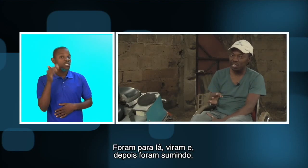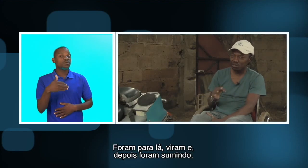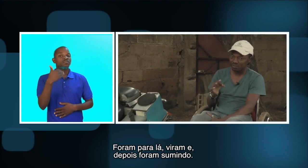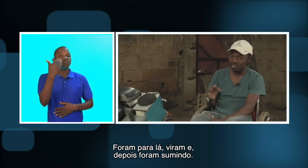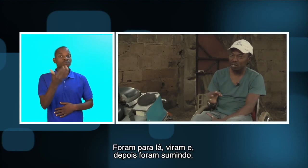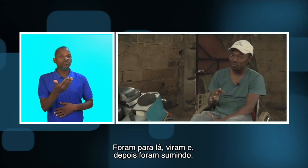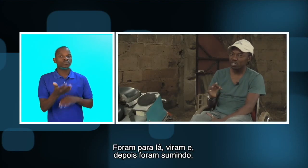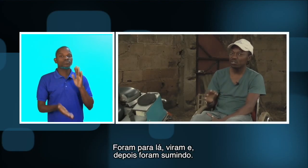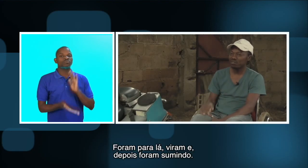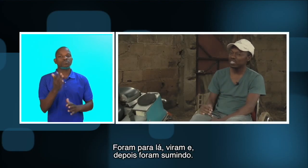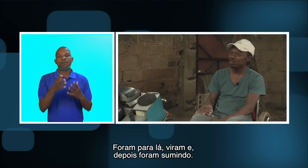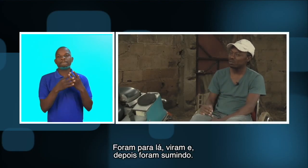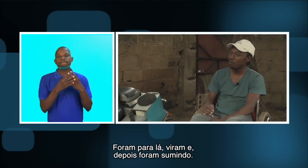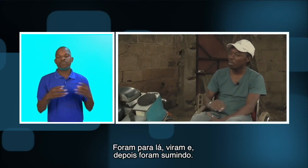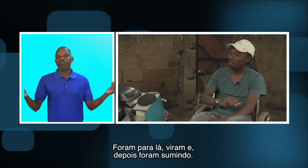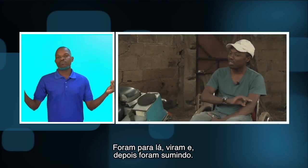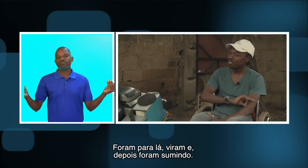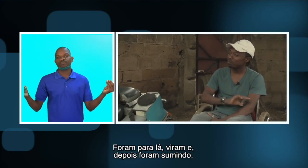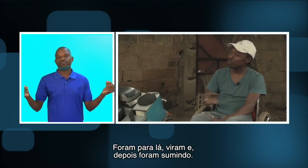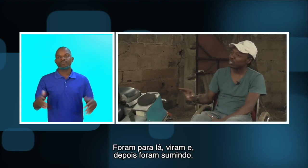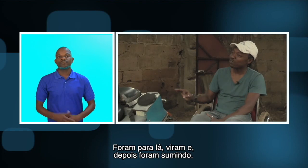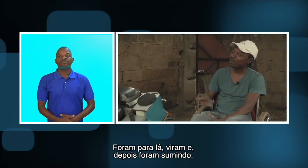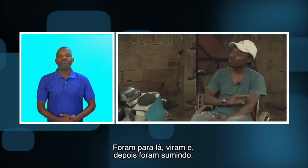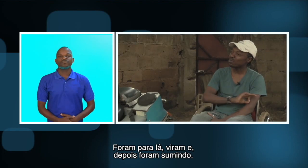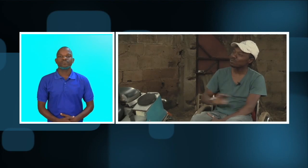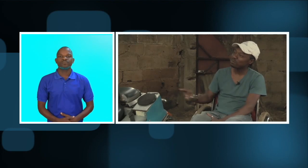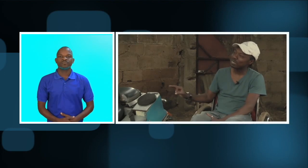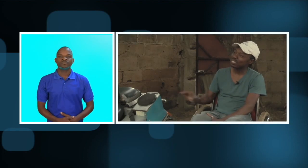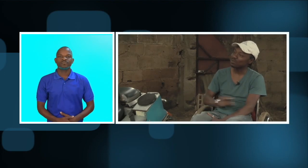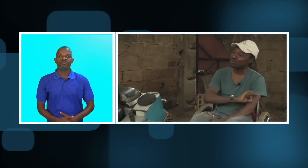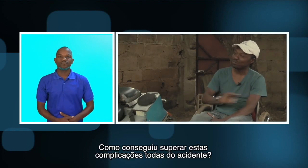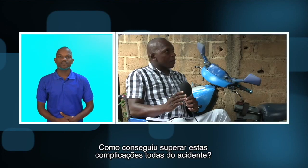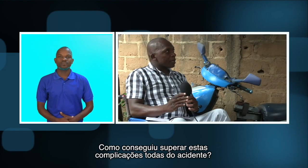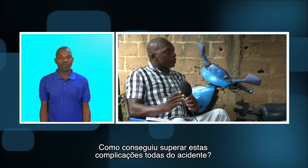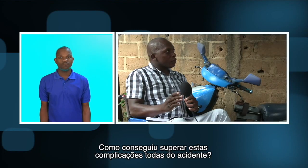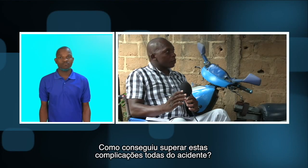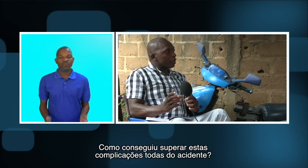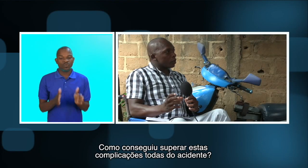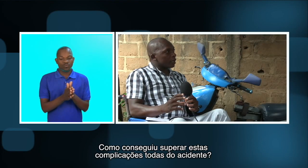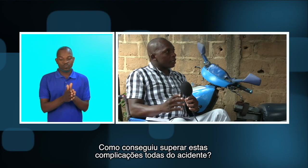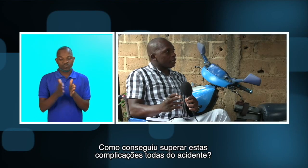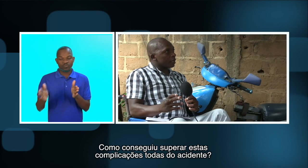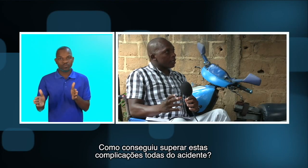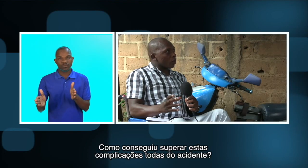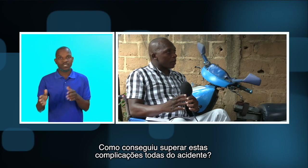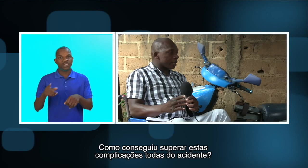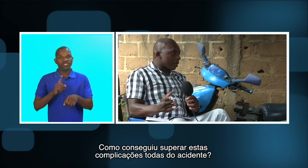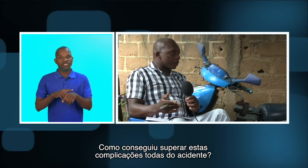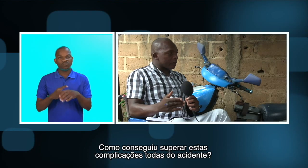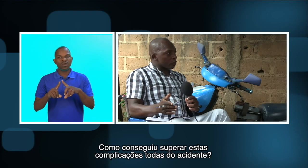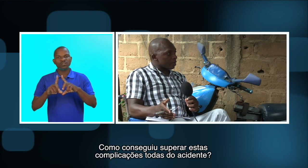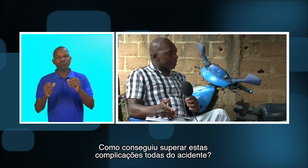viam viam viam ouvindo e ouvindo e depois foram sumindo passando nesse período tem essa